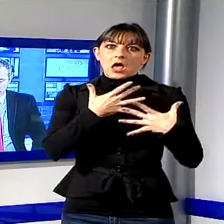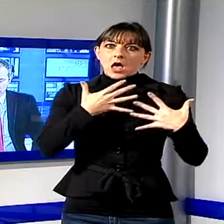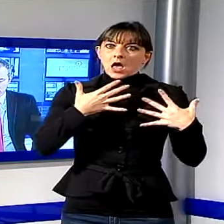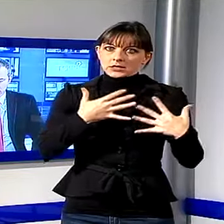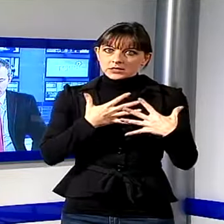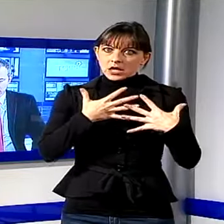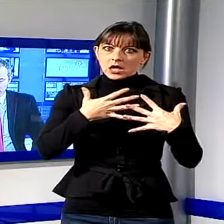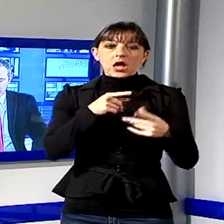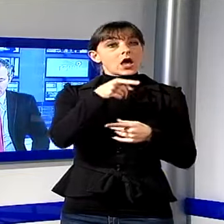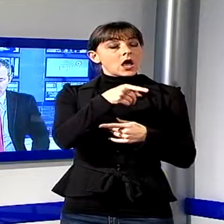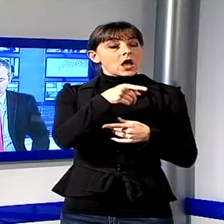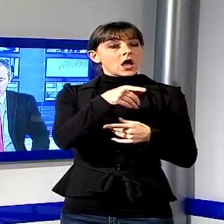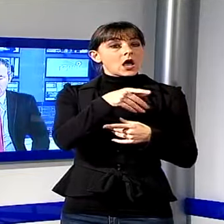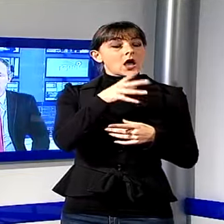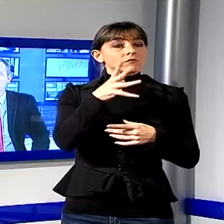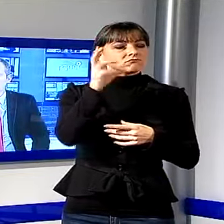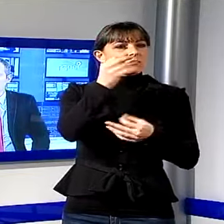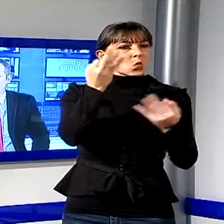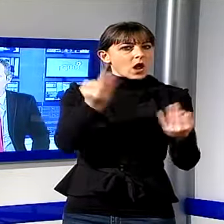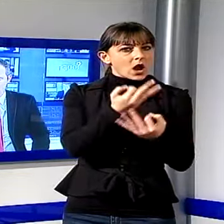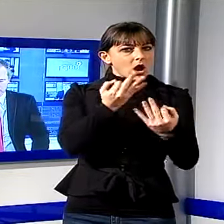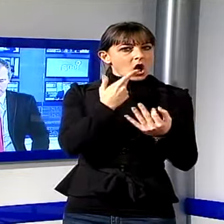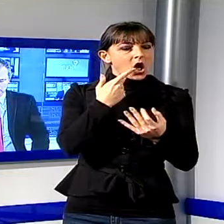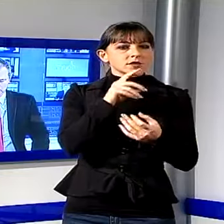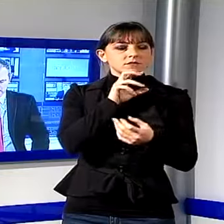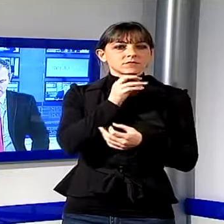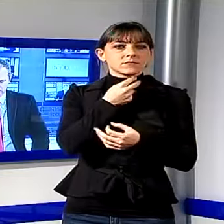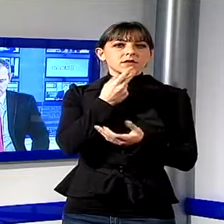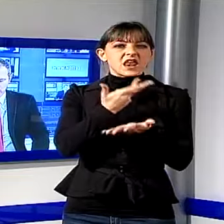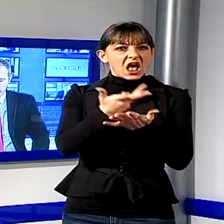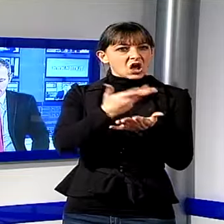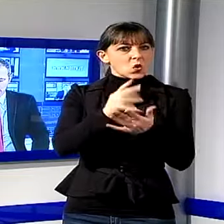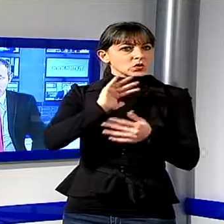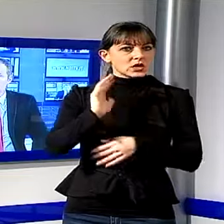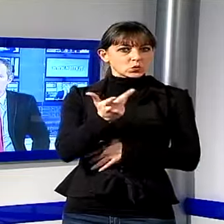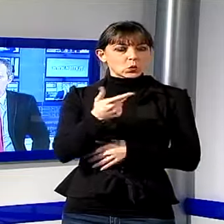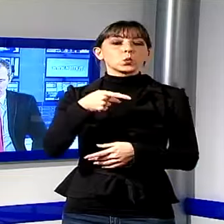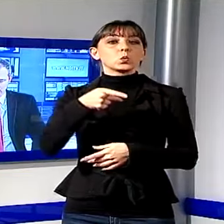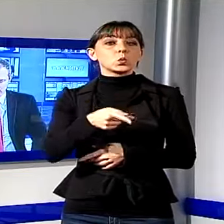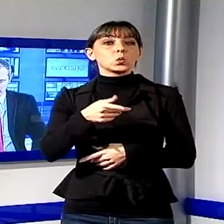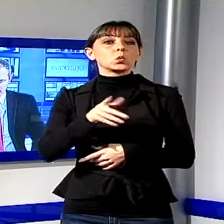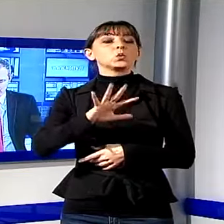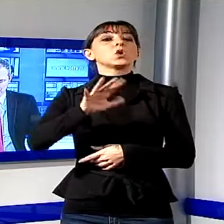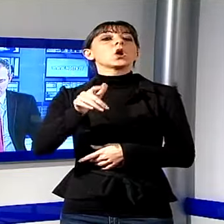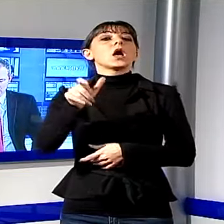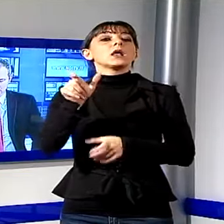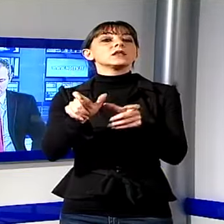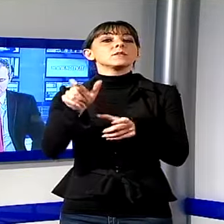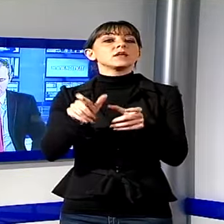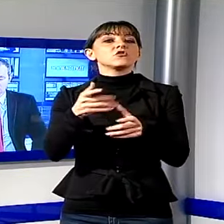raccolte dai carabinieri gli autisti non si erano mai accorti di niente e tutti i ragazzi che avevano tentato di difendere l'albanese erano stati